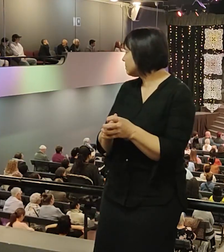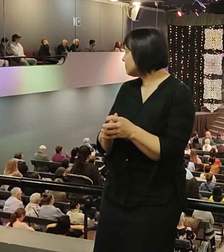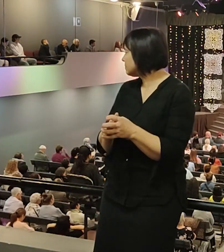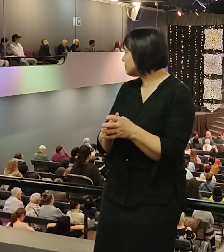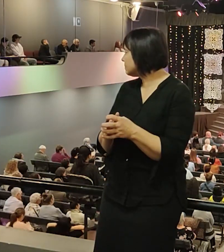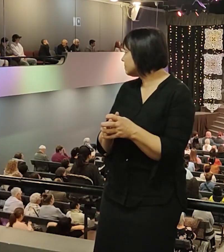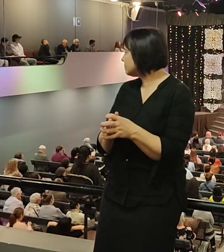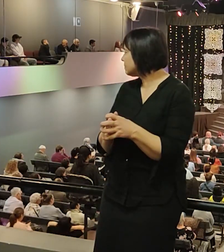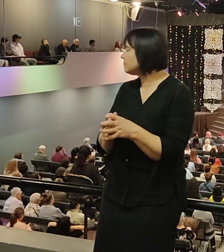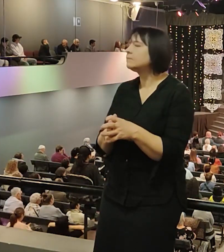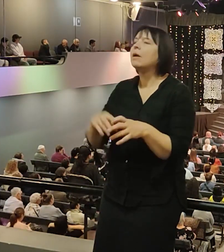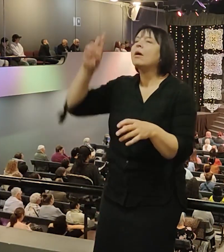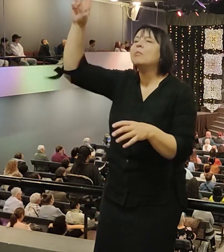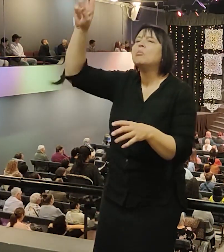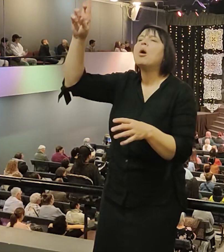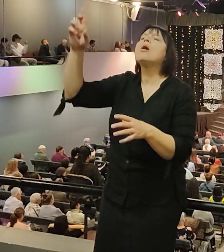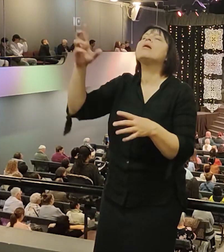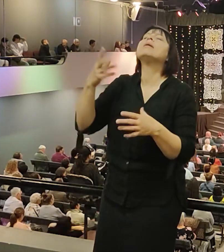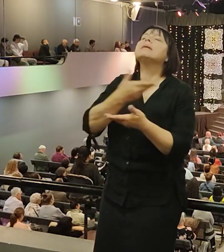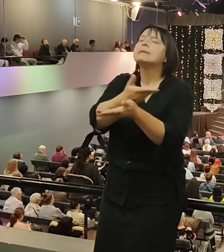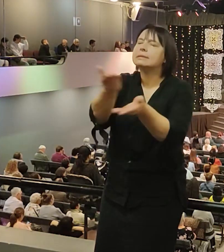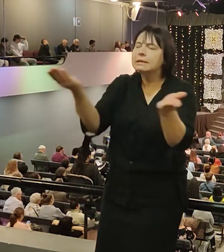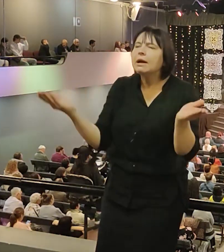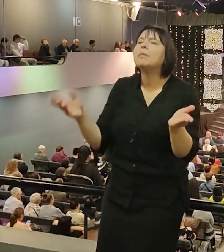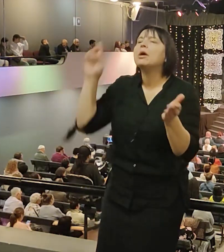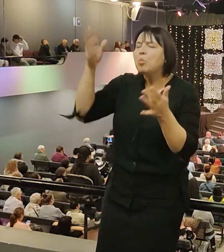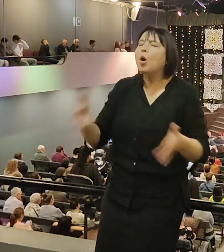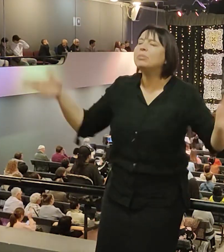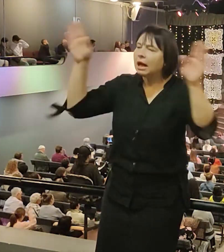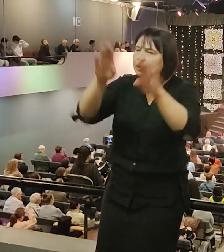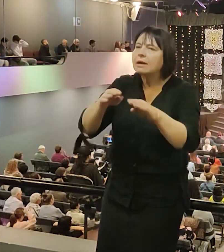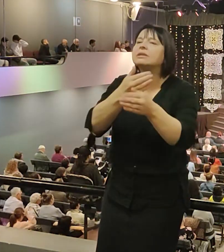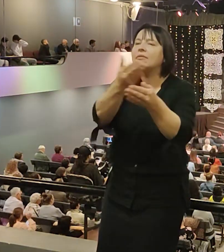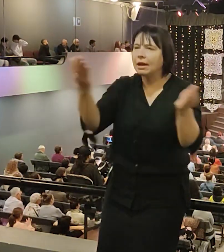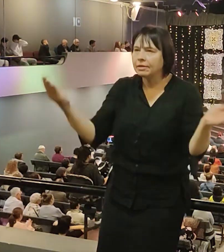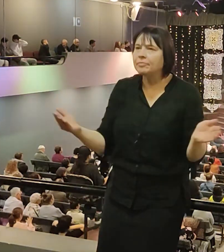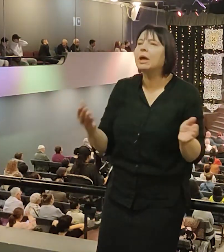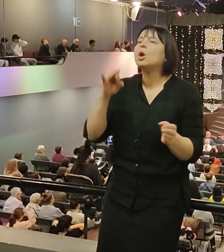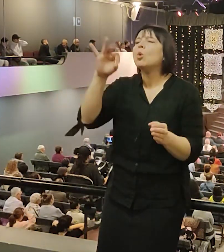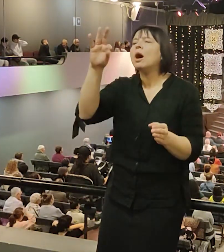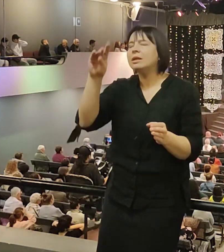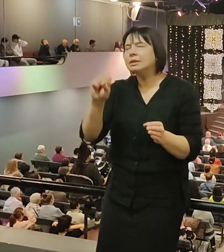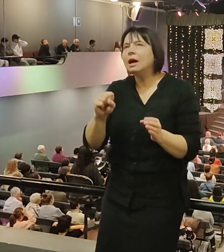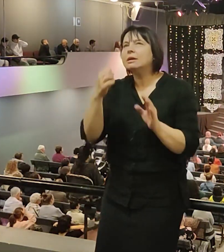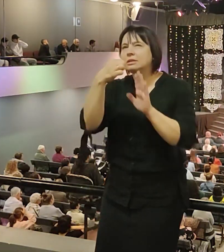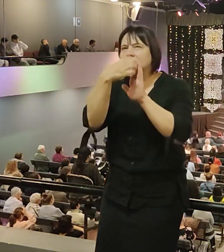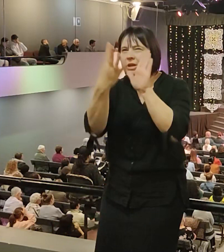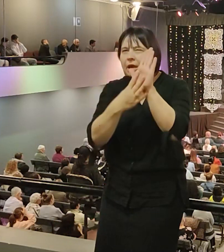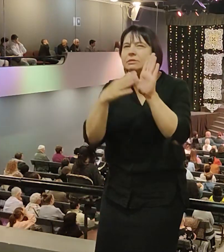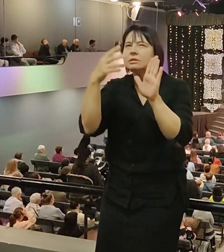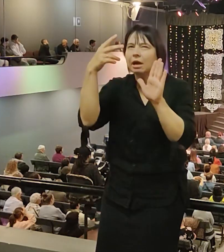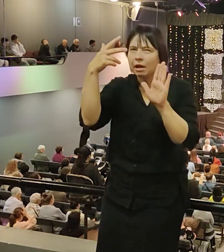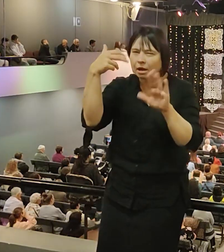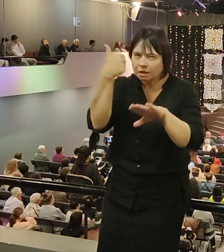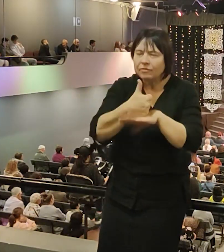Так что Господь с нами, и Он благословляет нас. Поэтому Евангелие от Иоанна, 19 глава, стих 39 по